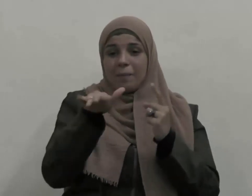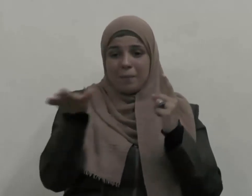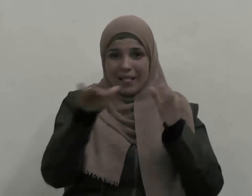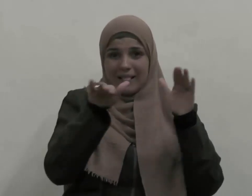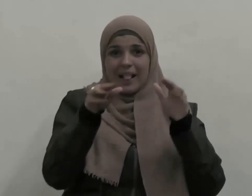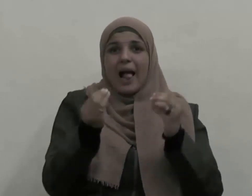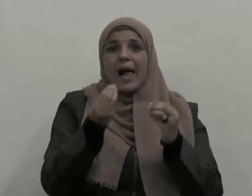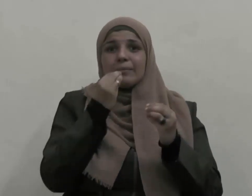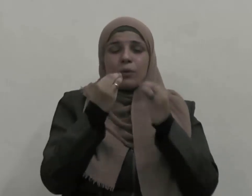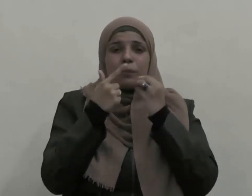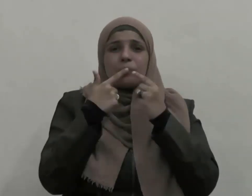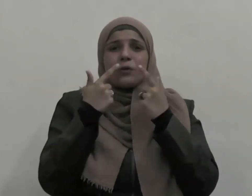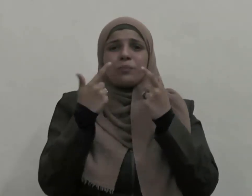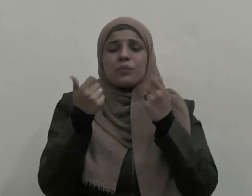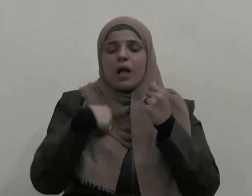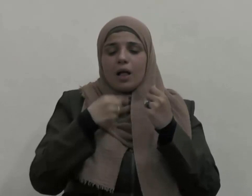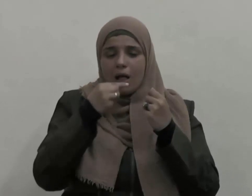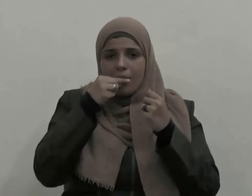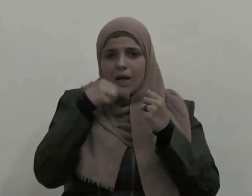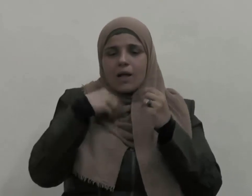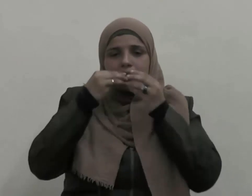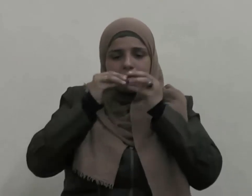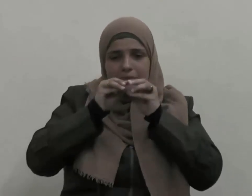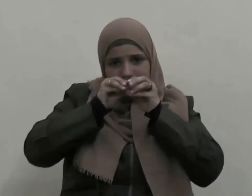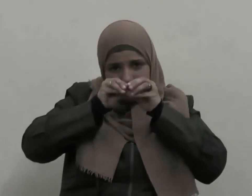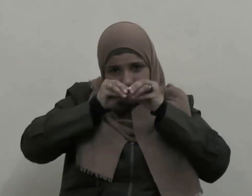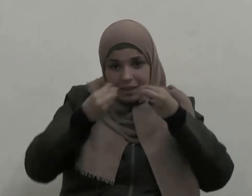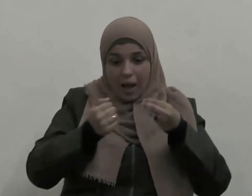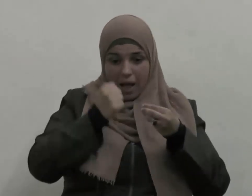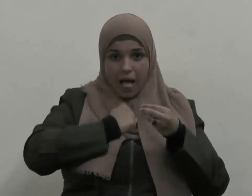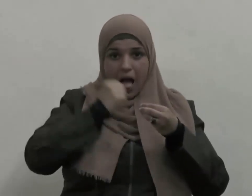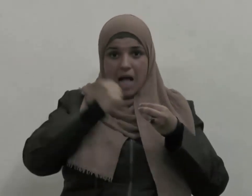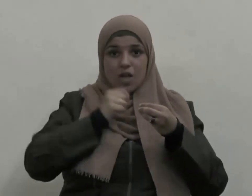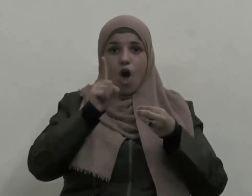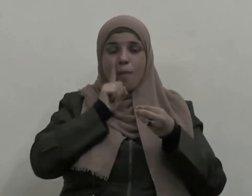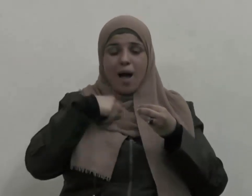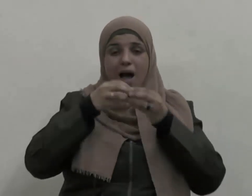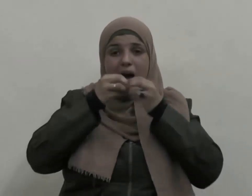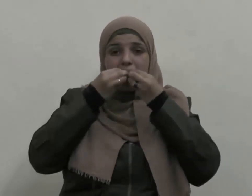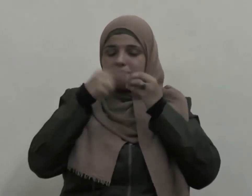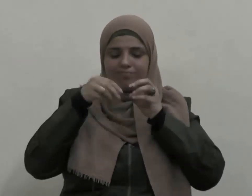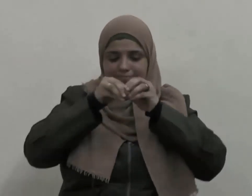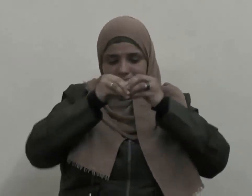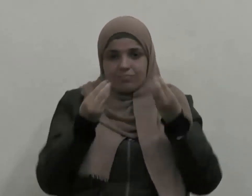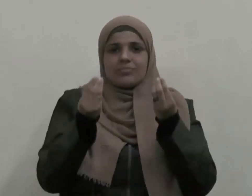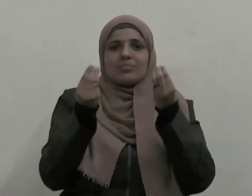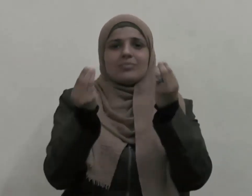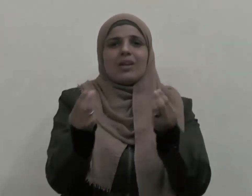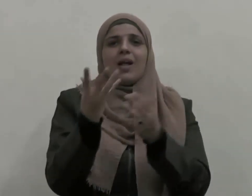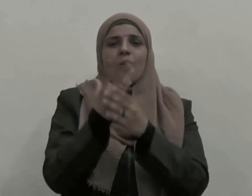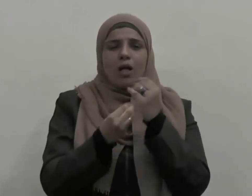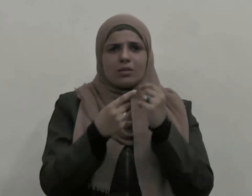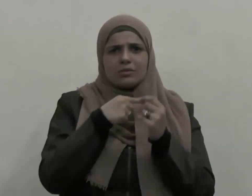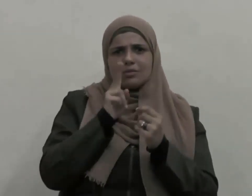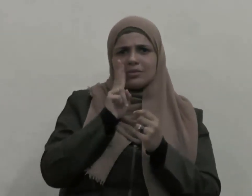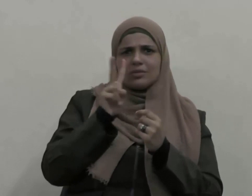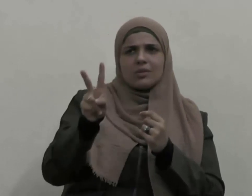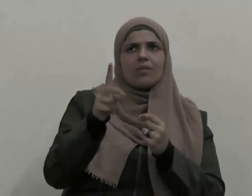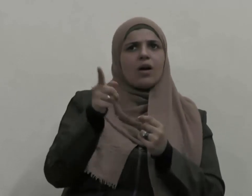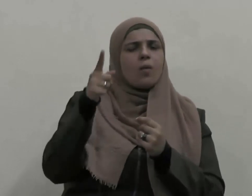التمرة التي كانت تريد أن تأكلها بينهما فأعجبني شأنها فذكرت الذي